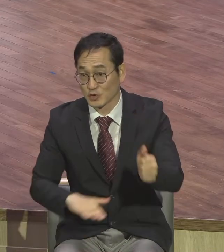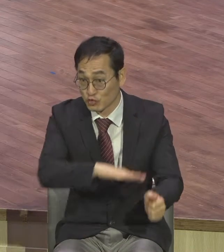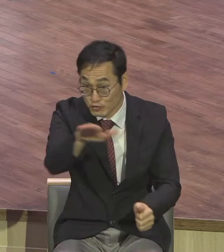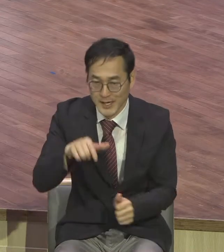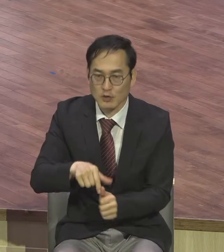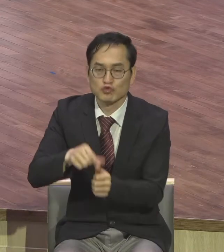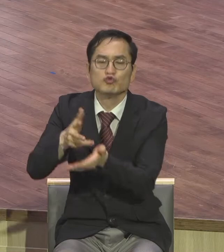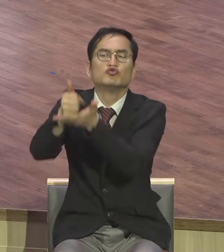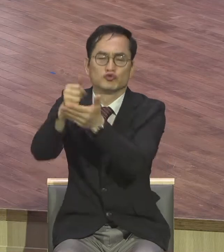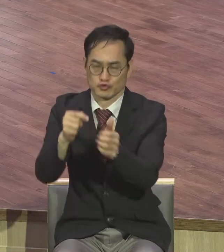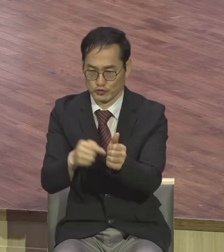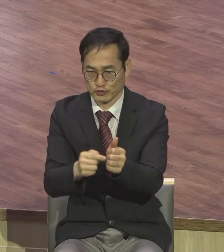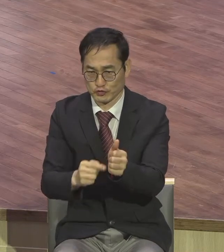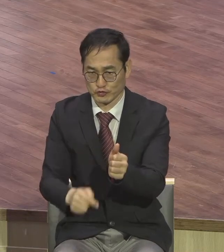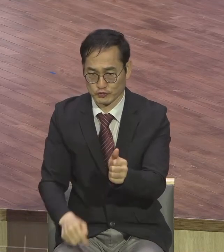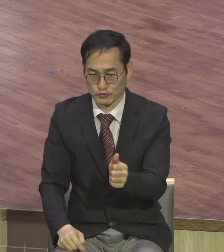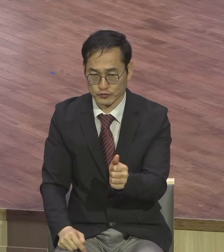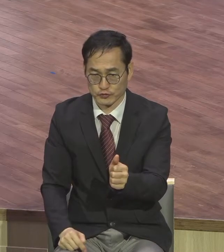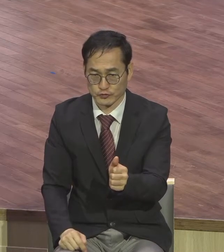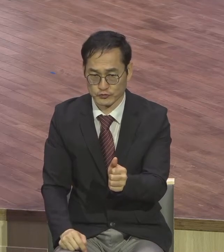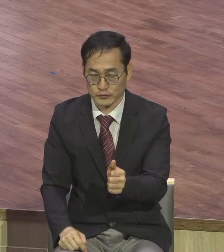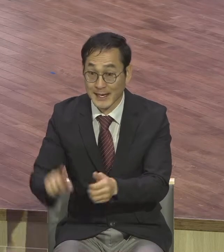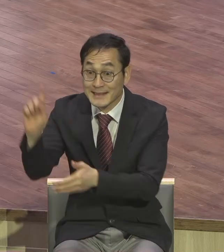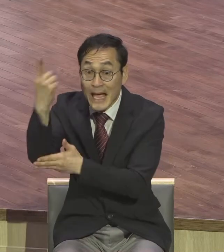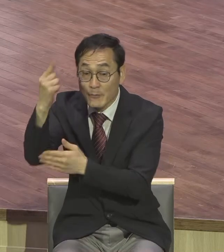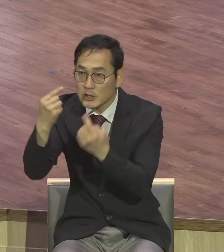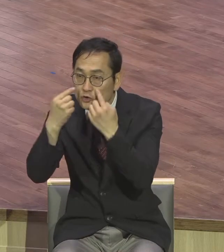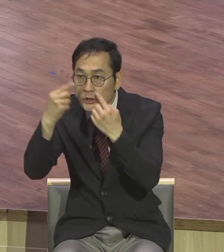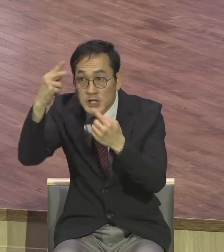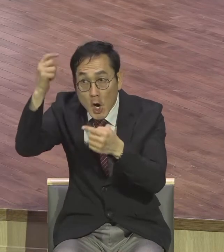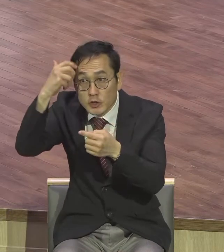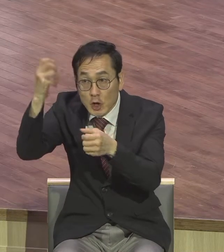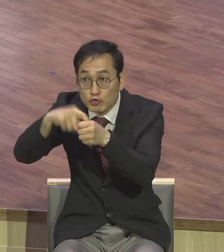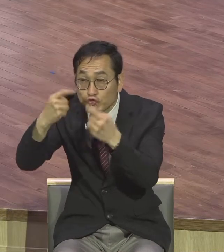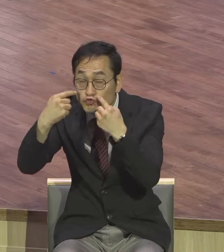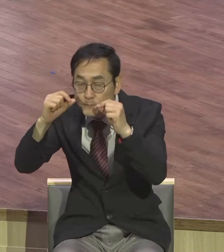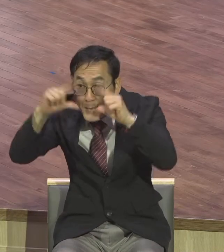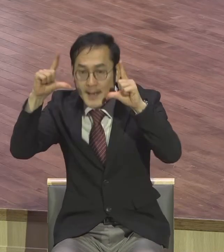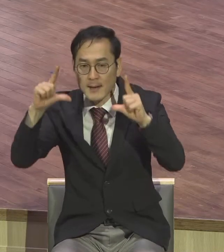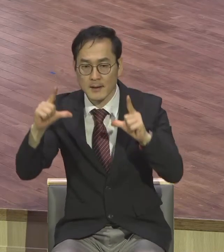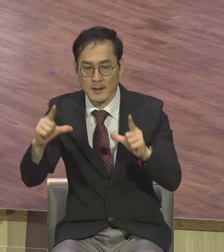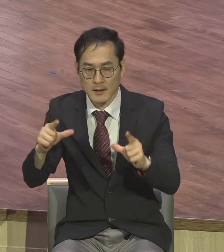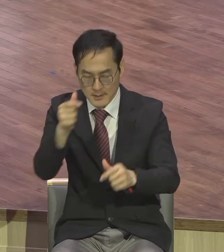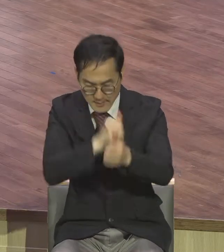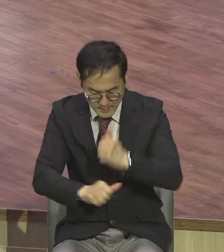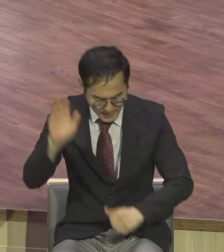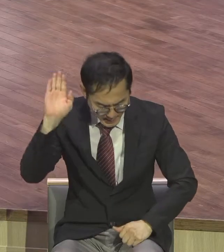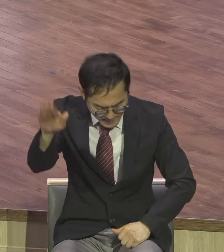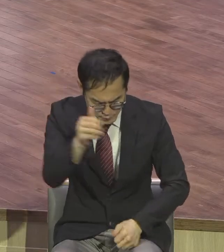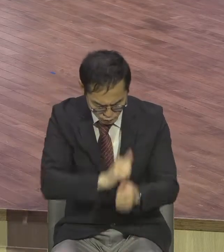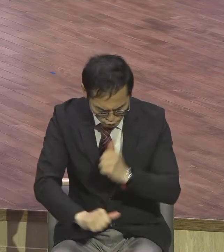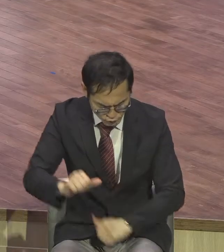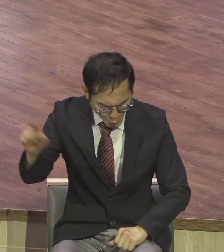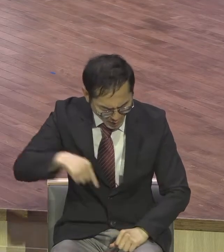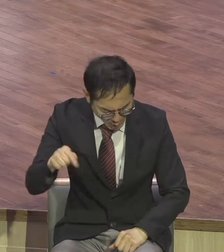것입니다 영안이 열린 이 따위에서는요 이 따위에서는 이 사실을 깨닫고 그리스도를 나의 주 라고 고백했어요